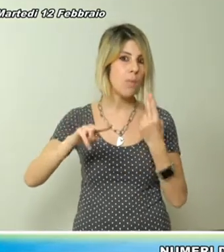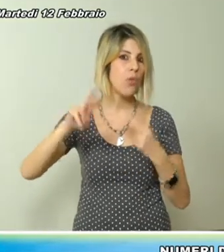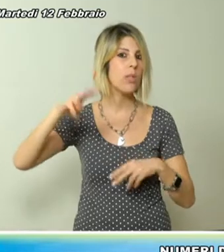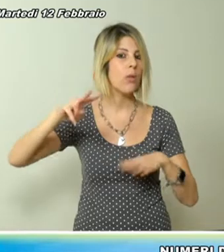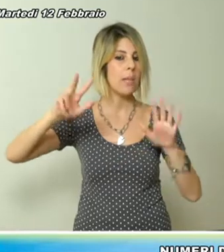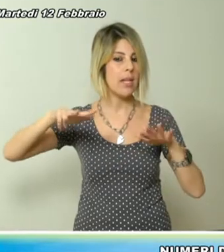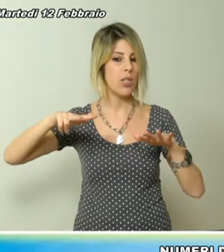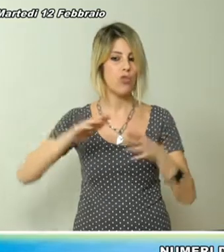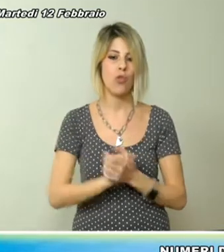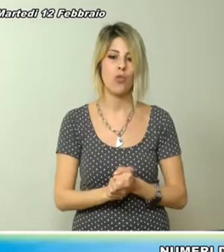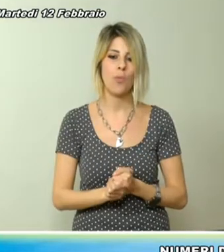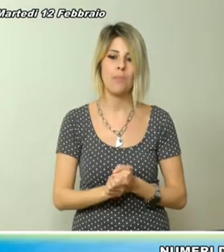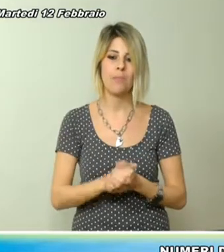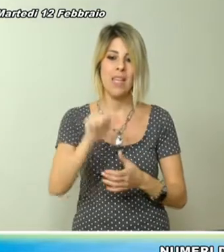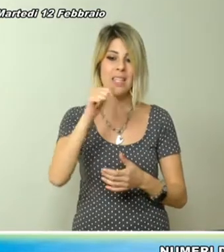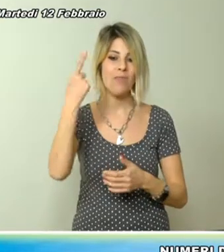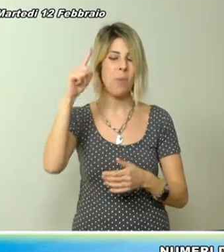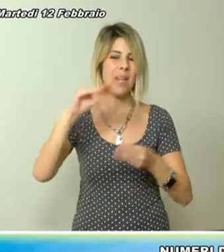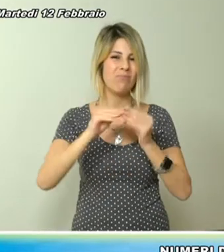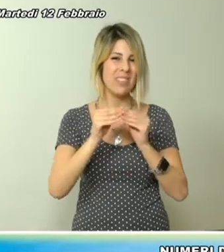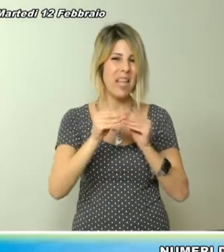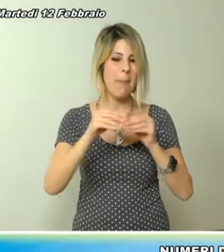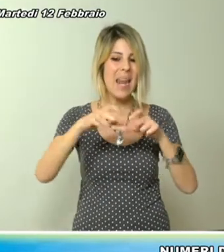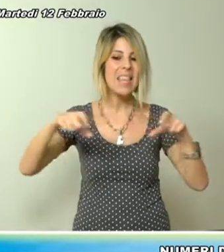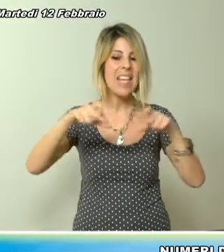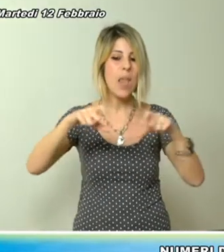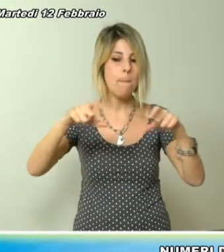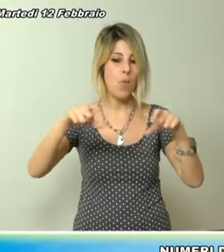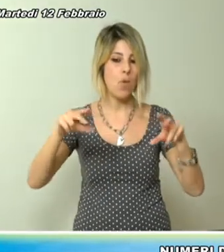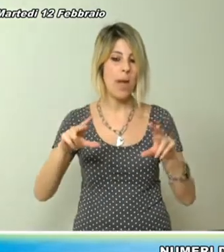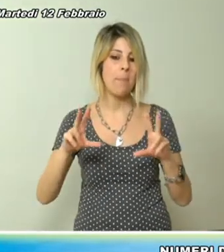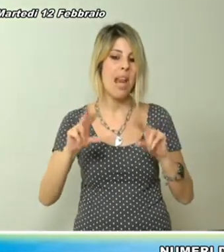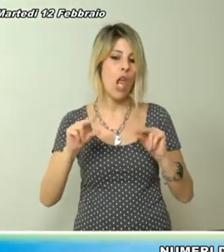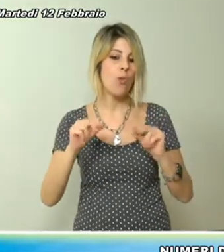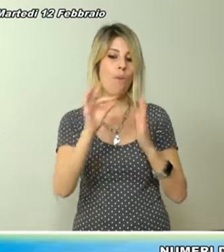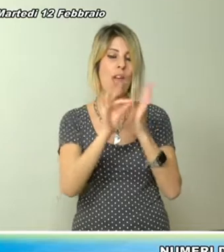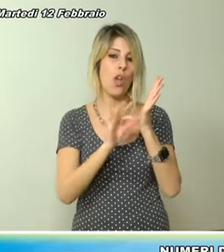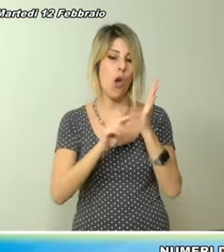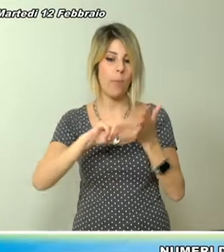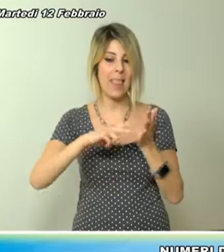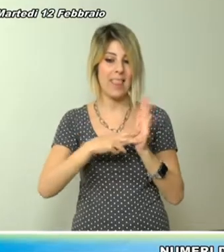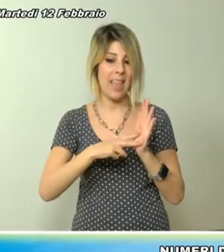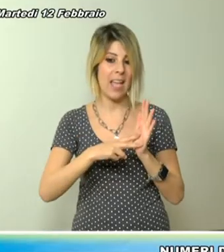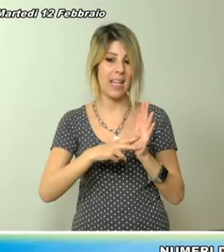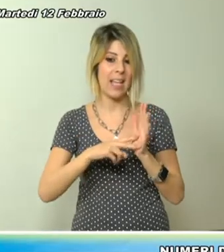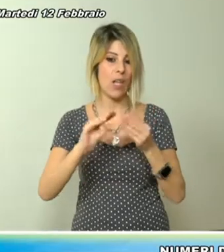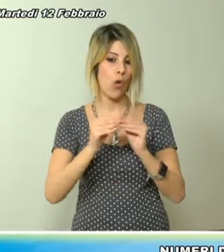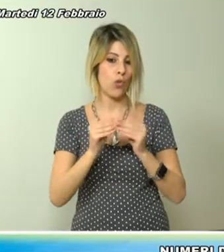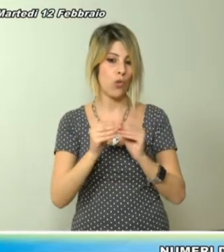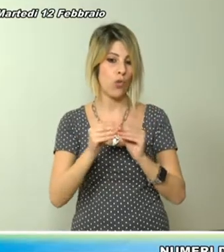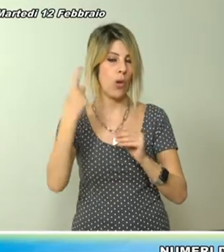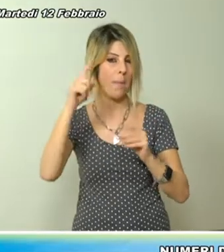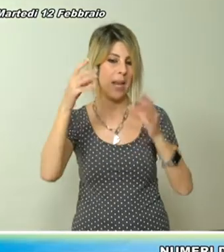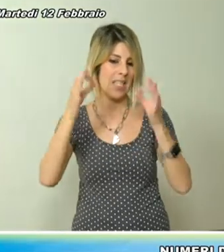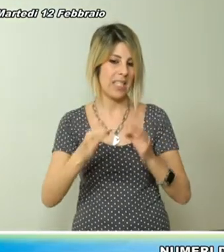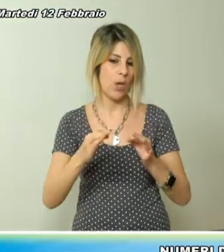40.000 in più rispetto al 2018, necessari per l'adeguamento delle tribune alle nuove norme tecniche